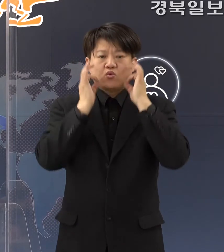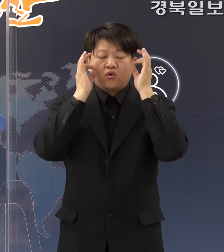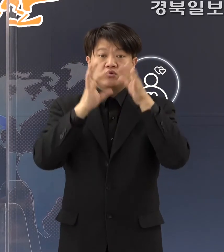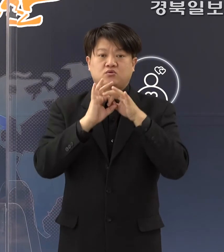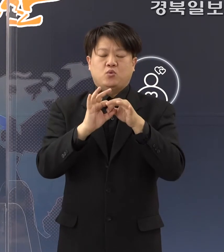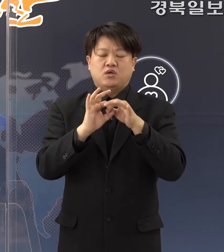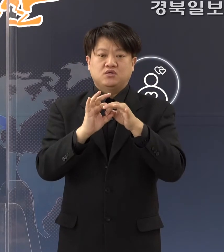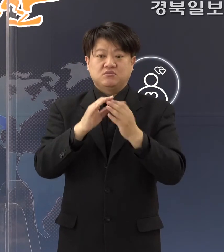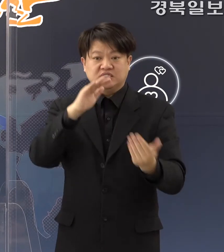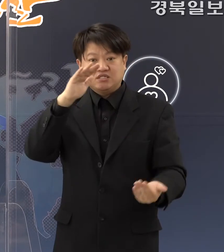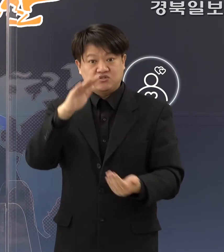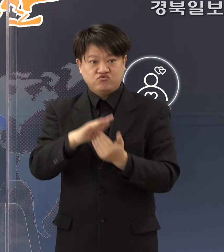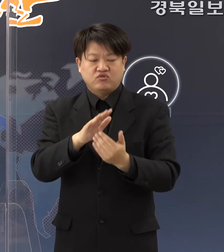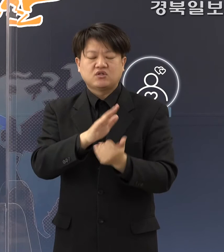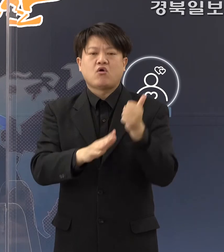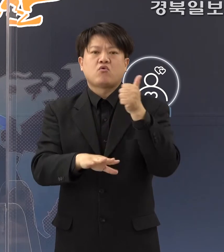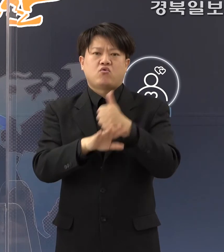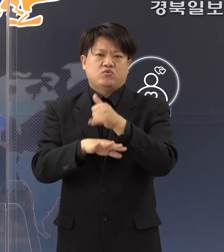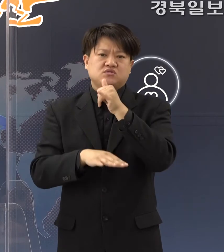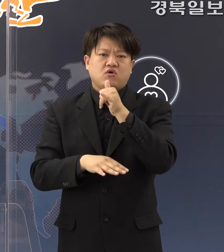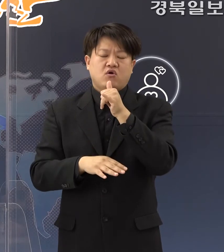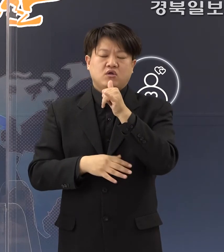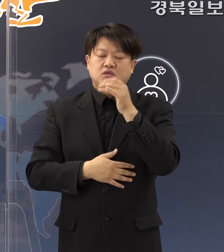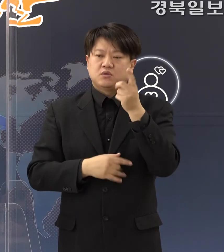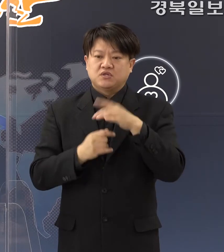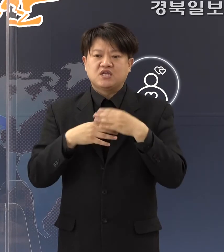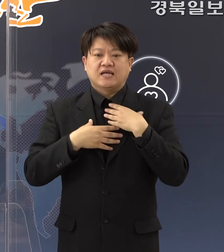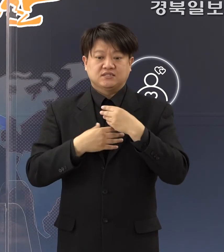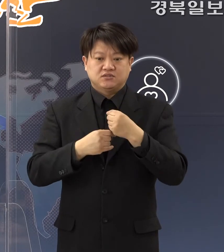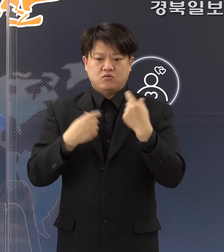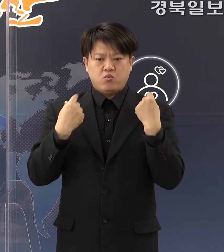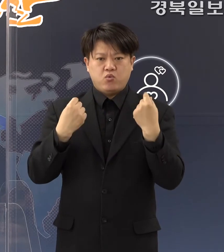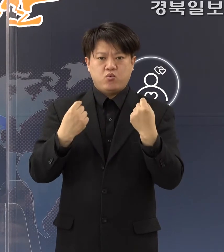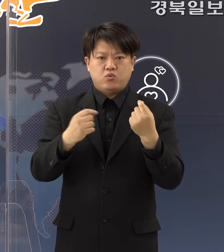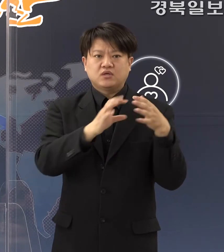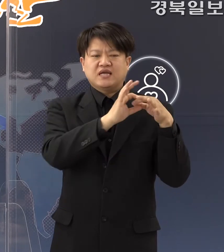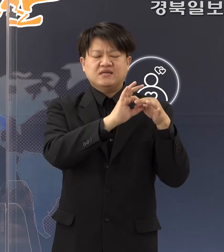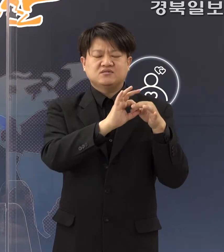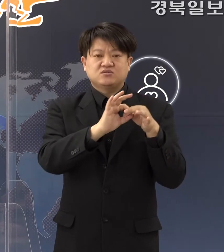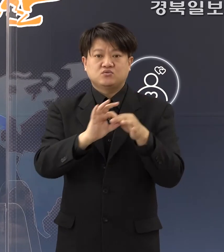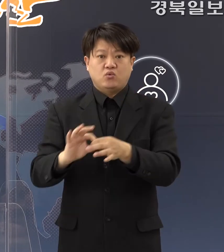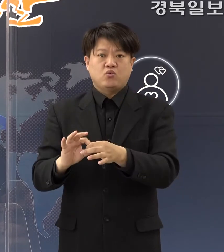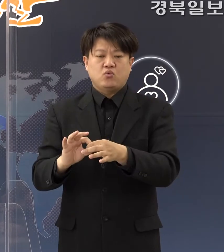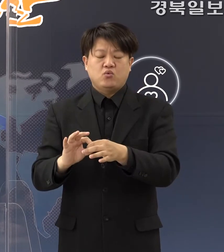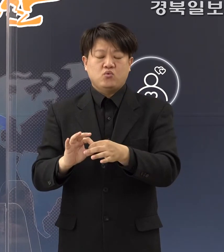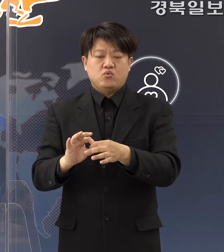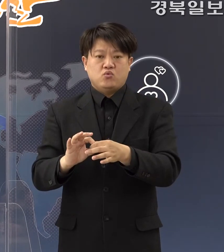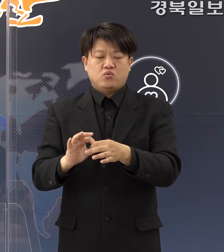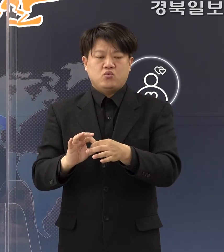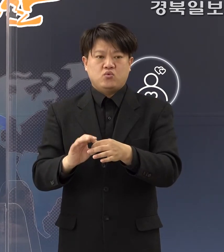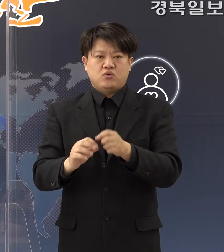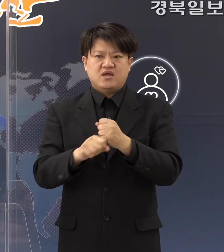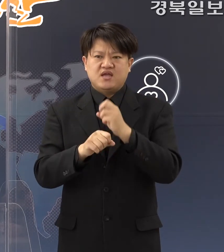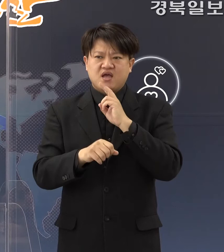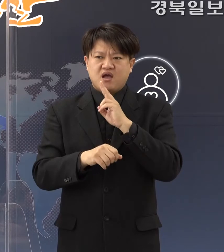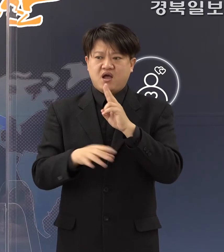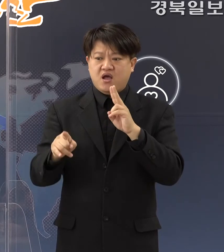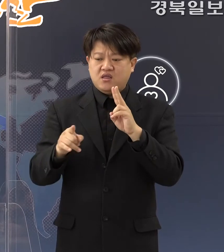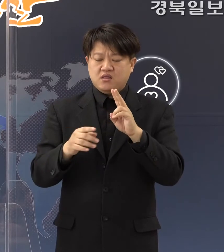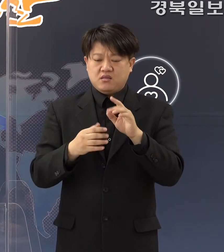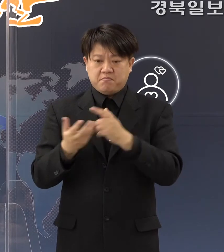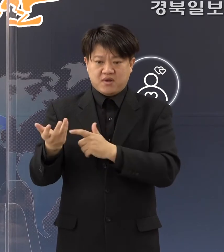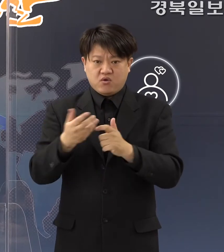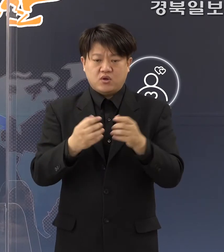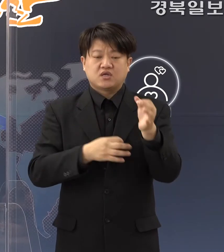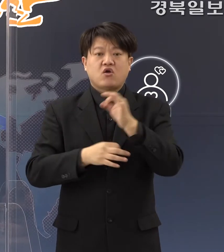통해서 이루어낸 성과입니다. 이 안정세를 저희들이 계속 유지를 해야만이 방역과 경제가